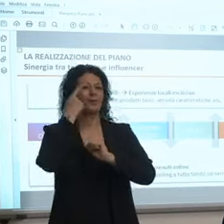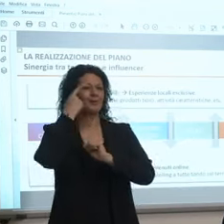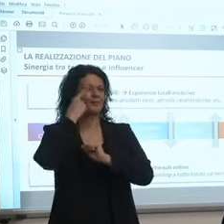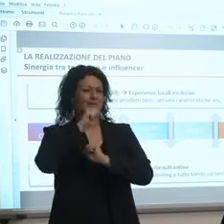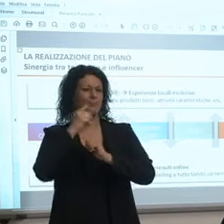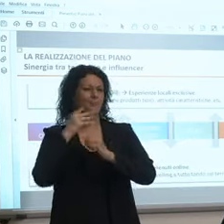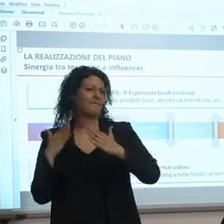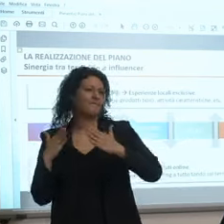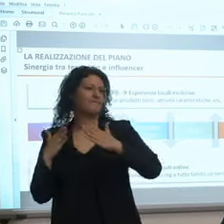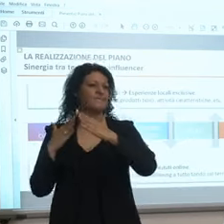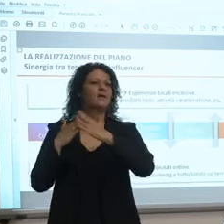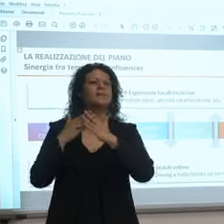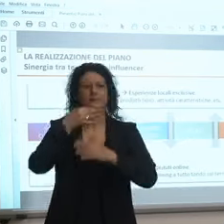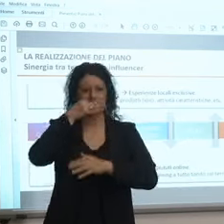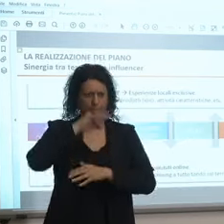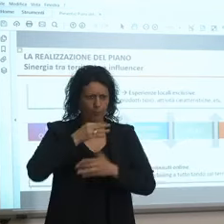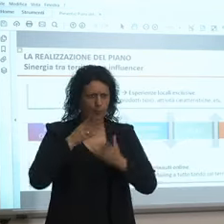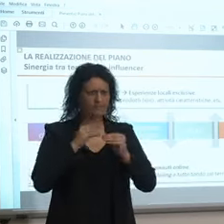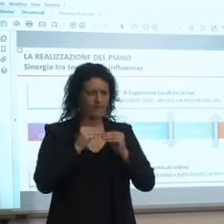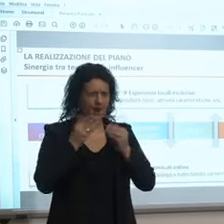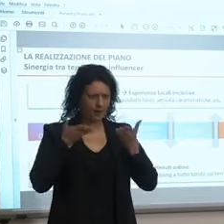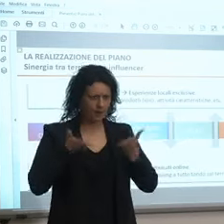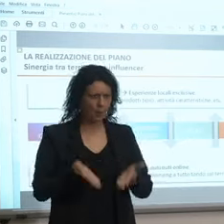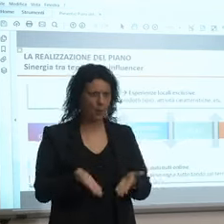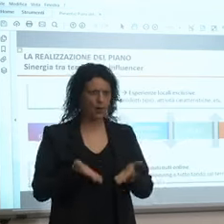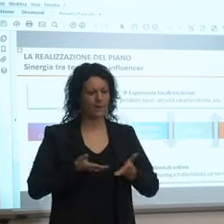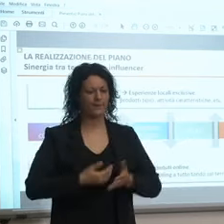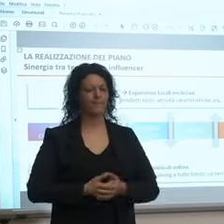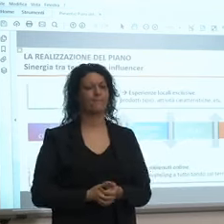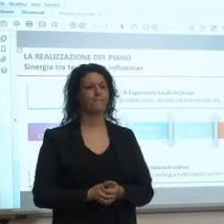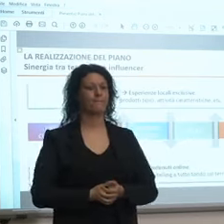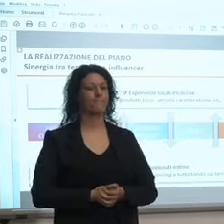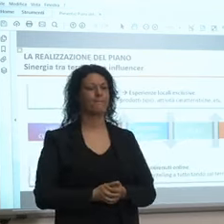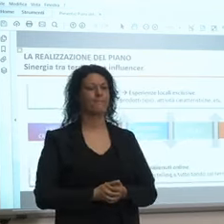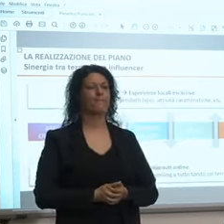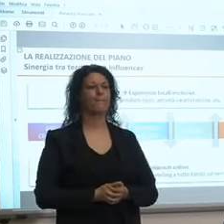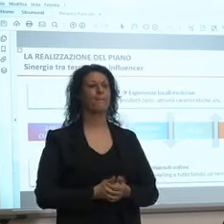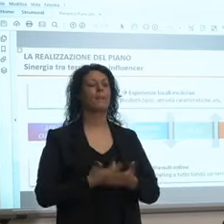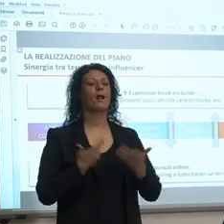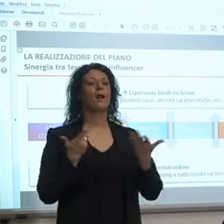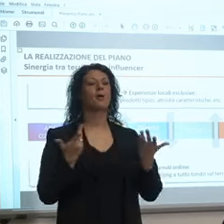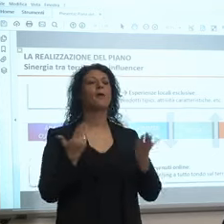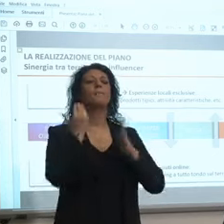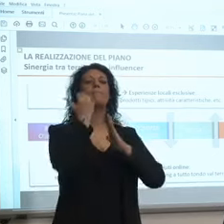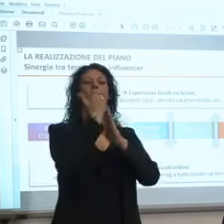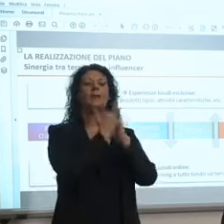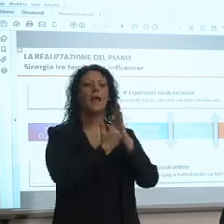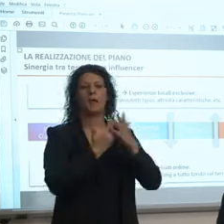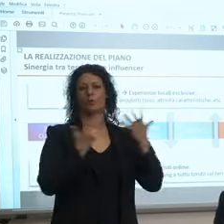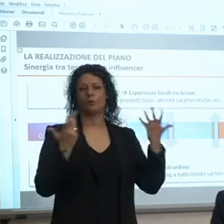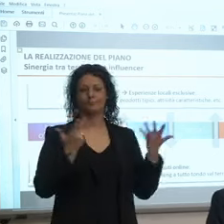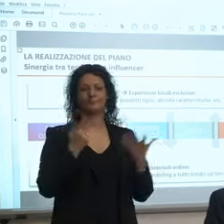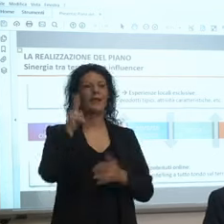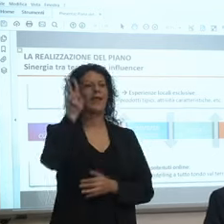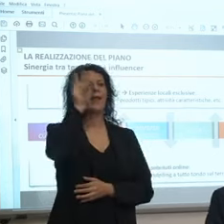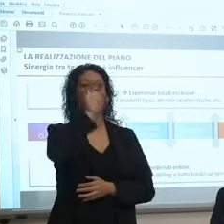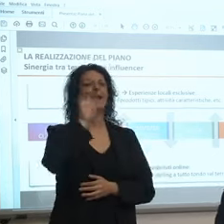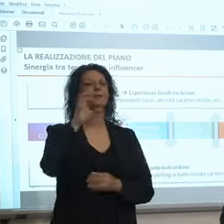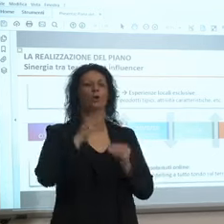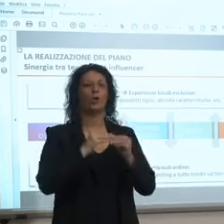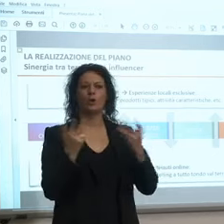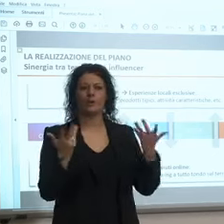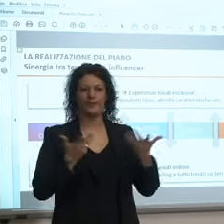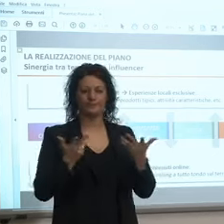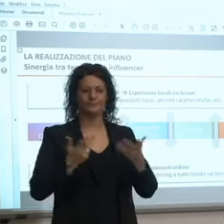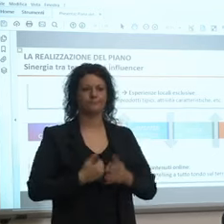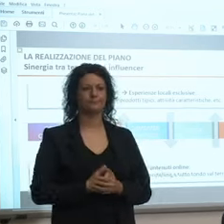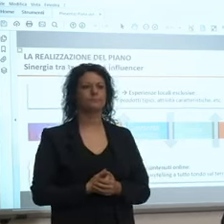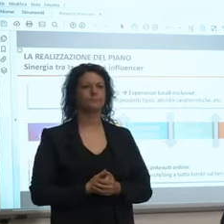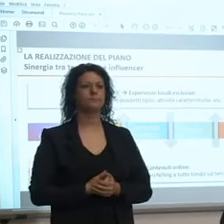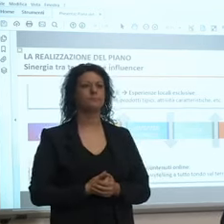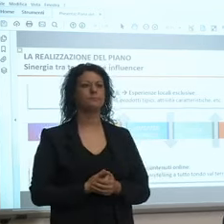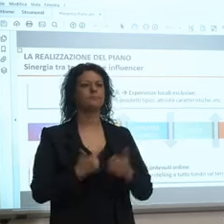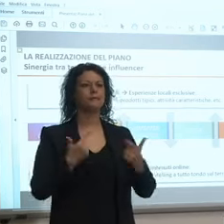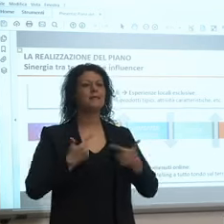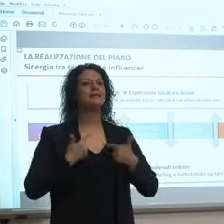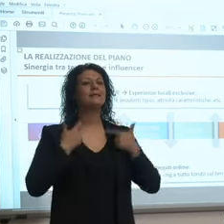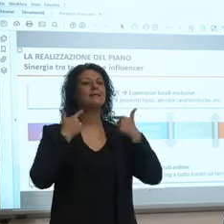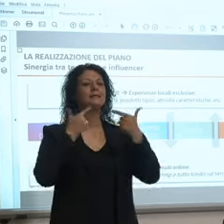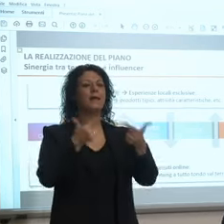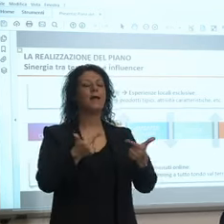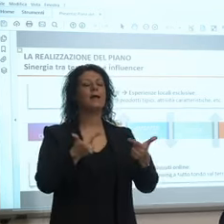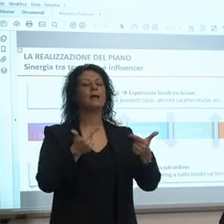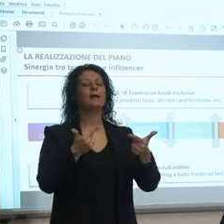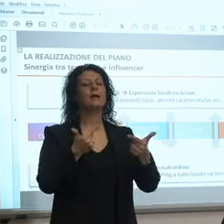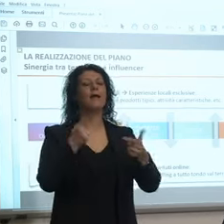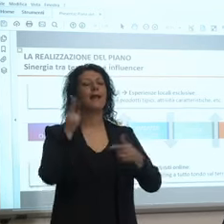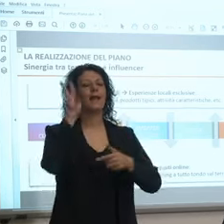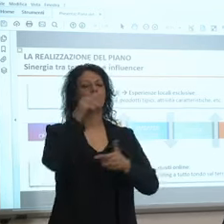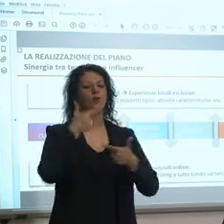giriamo pagina e la realizzazione del piano cosa fa la regione la regione mette a disposizione dei percorsi sul territorio